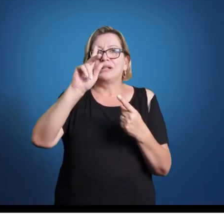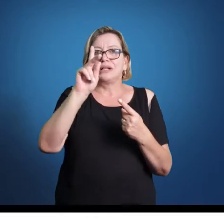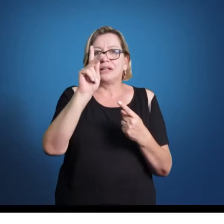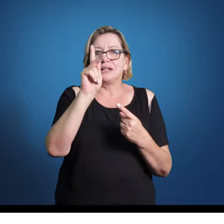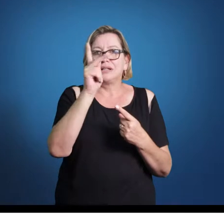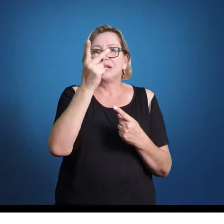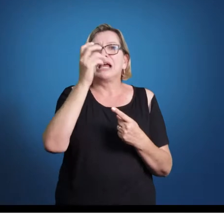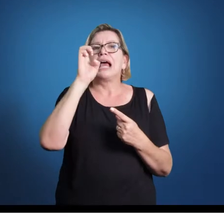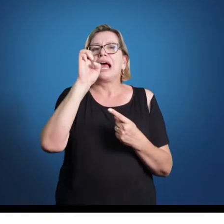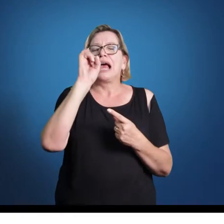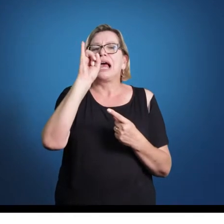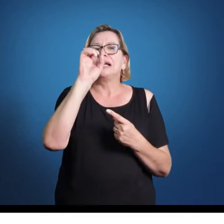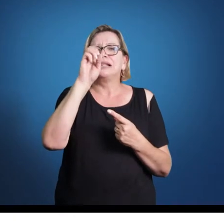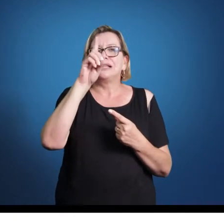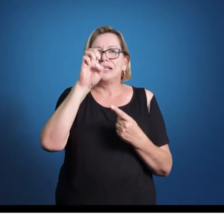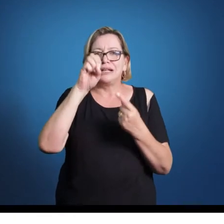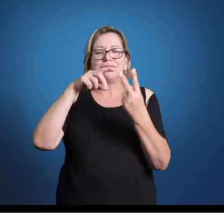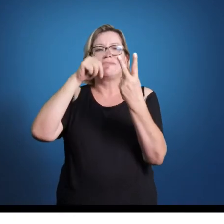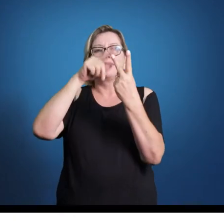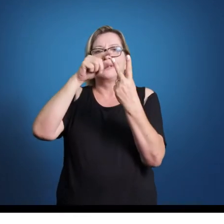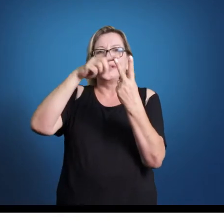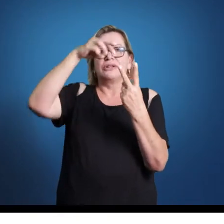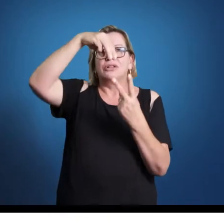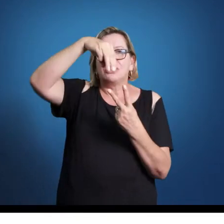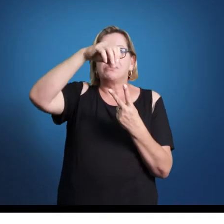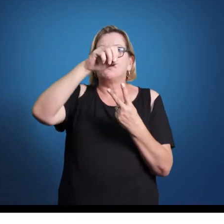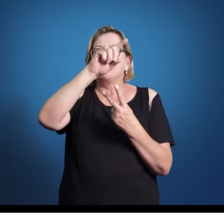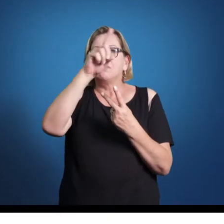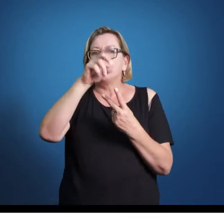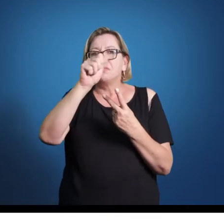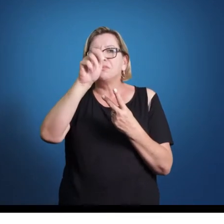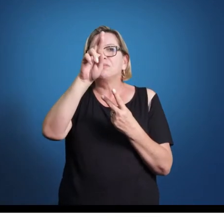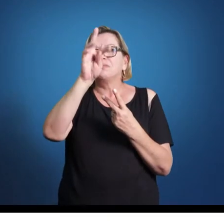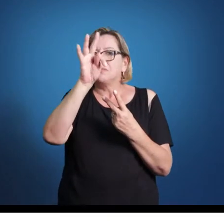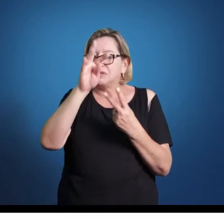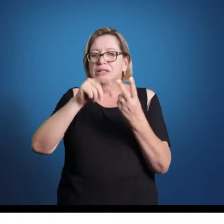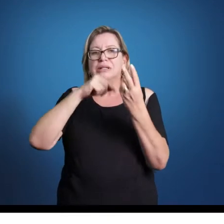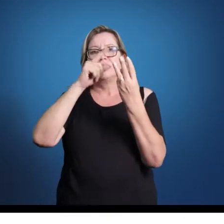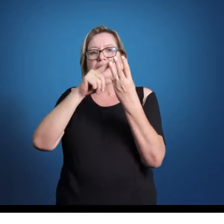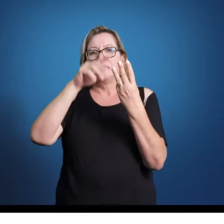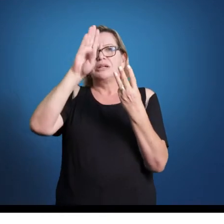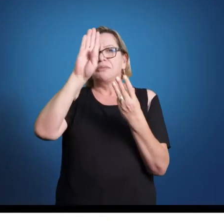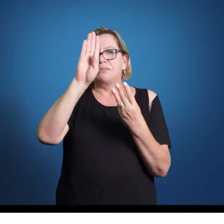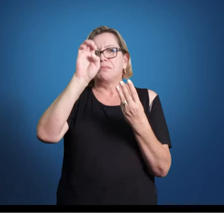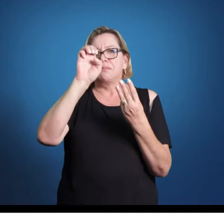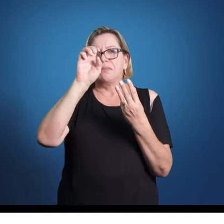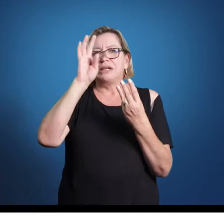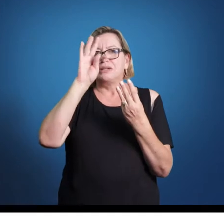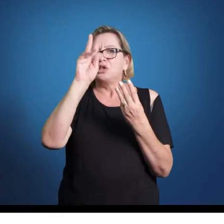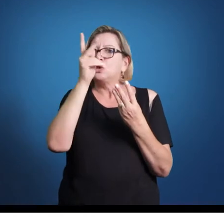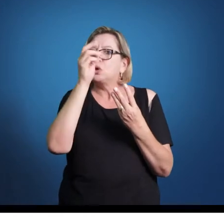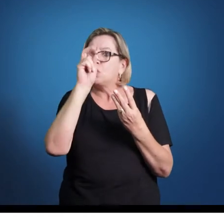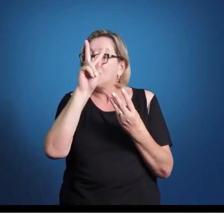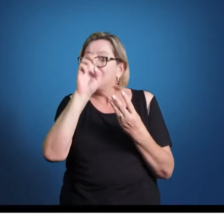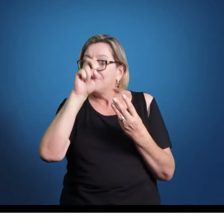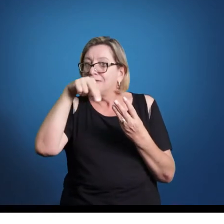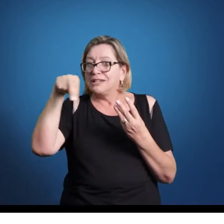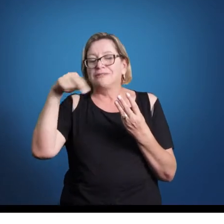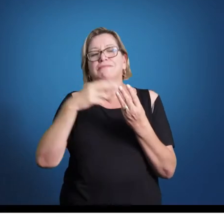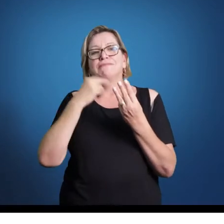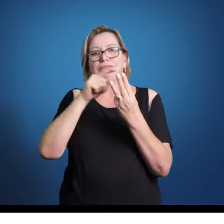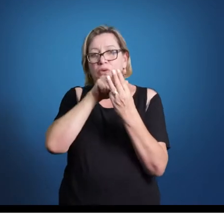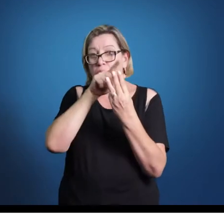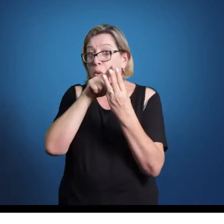Mozart, Wolfgang Amadeus Mozart, e Beethoven, Ludwig van Beethoven. A Escola de Viena é composta,